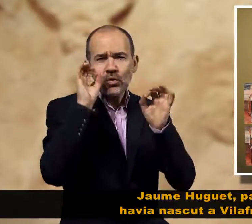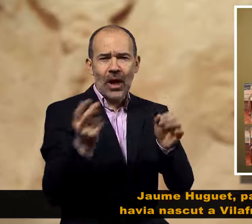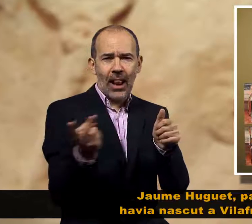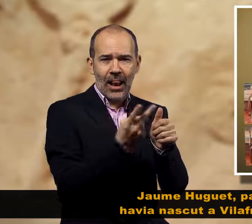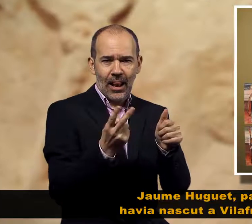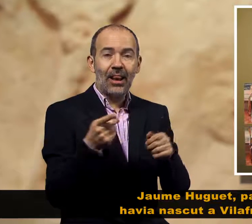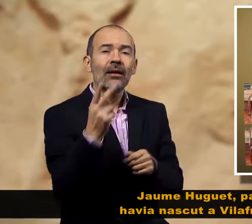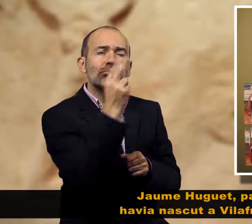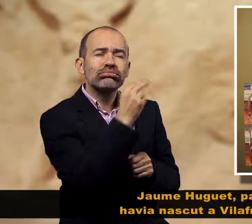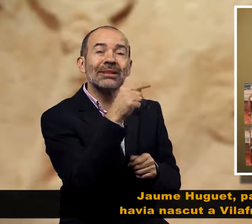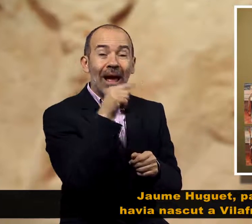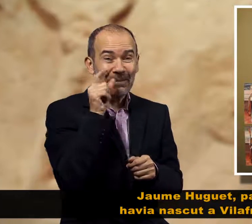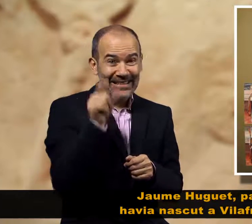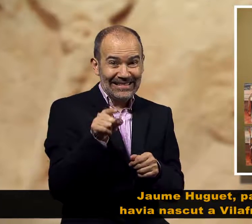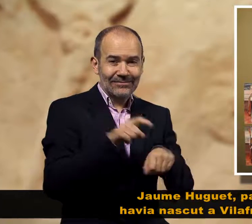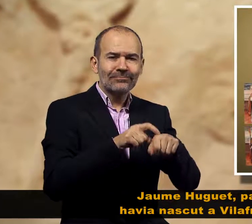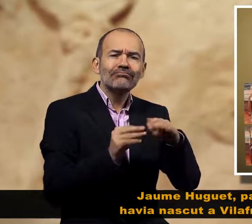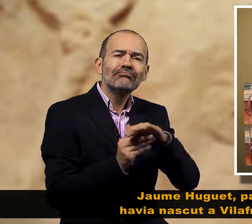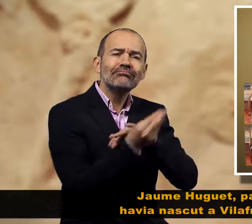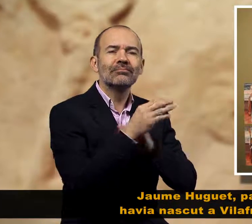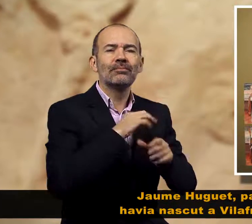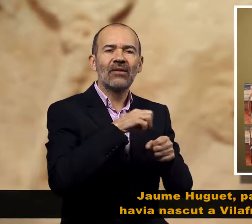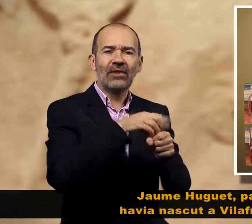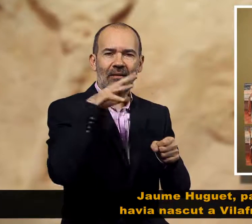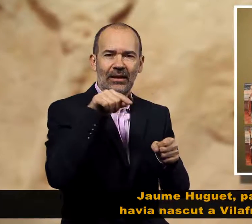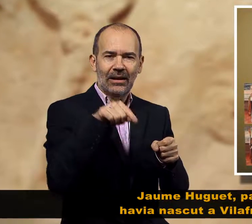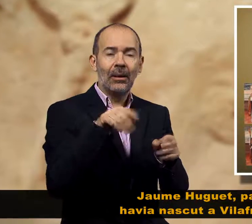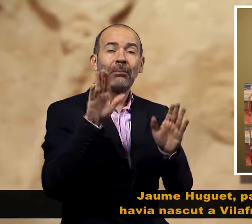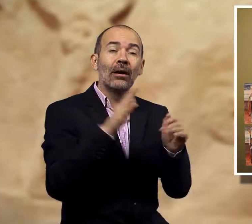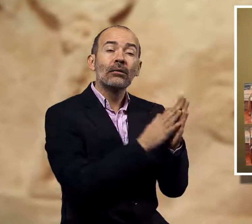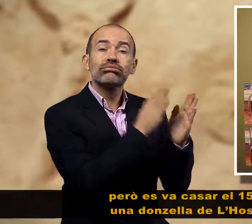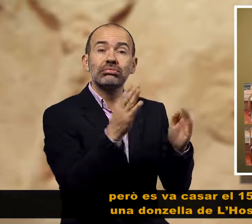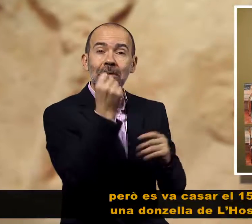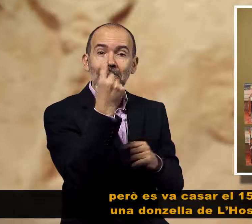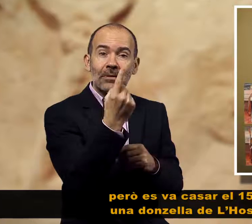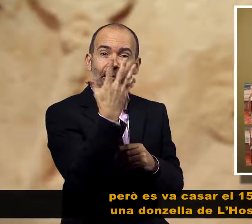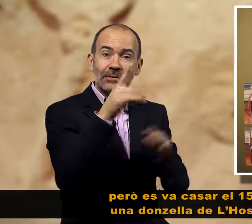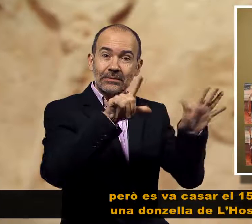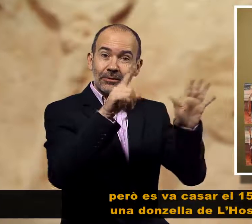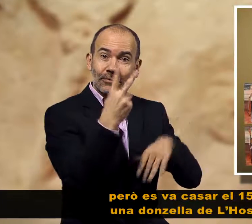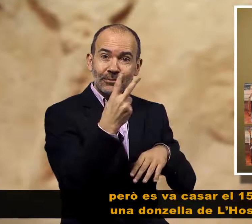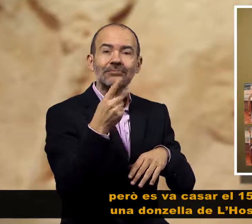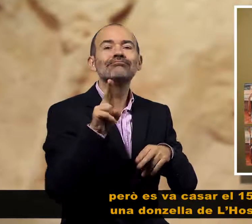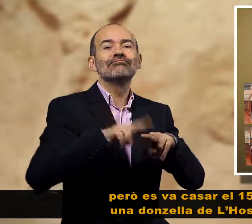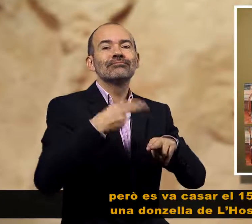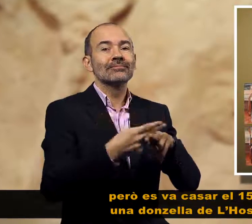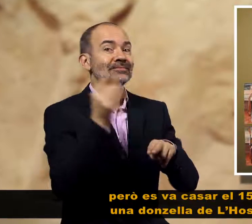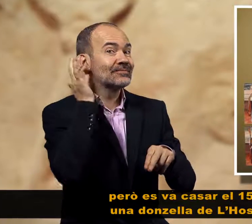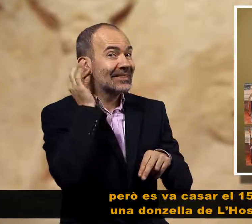pare, havia nascut a Vilafranca, però es va casar el 1572 amb una donzella de l